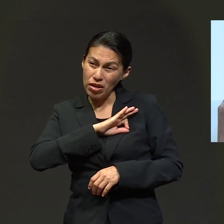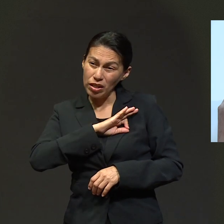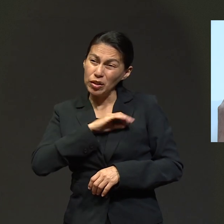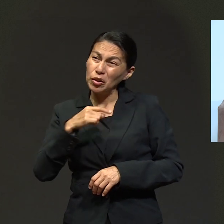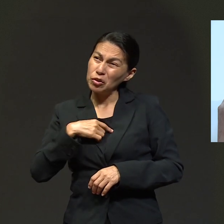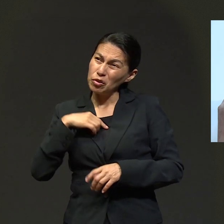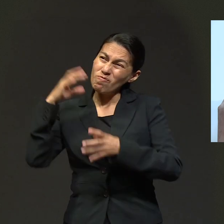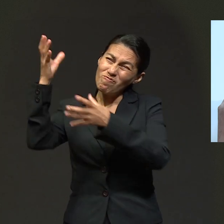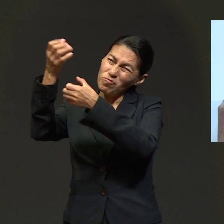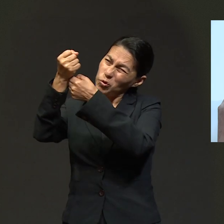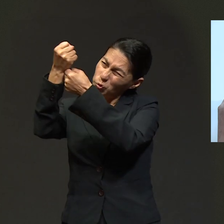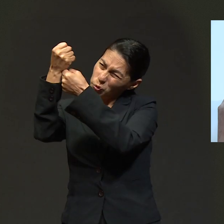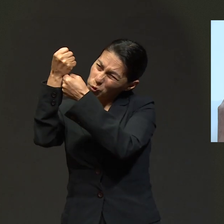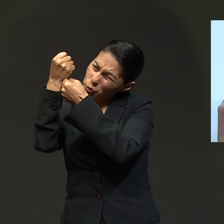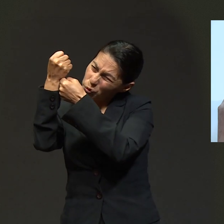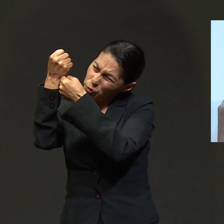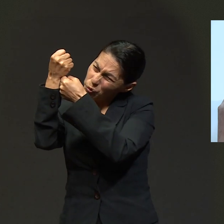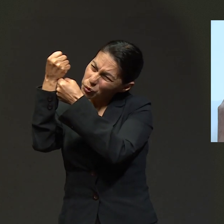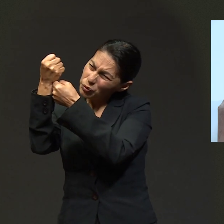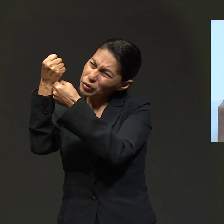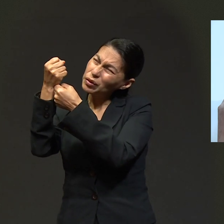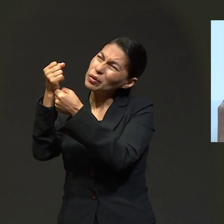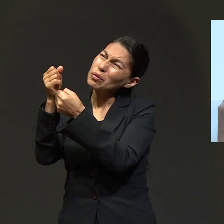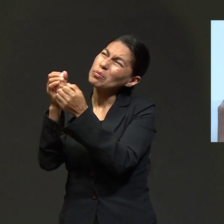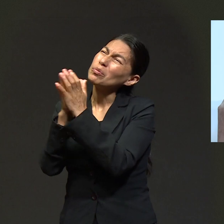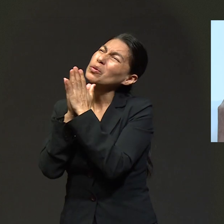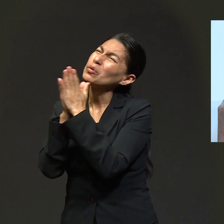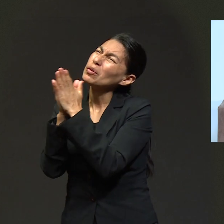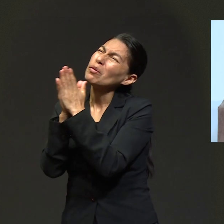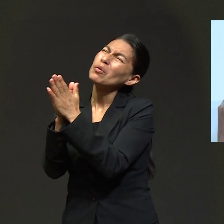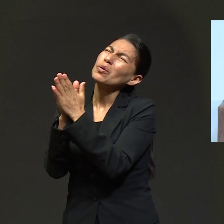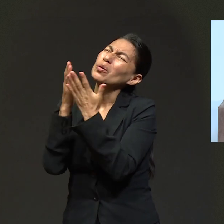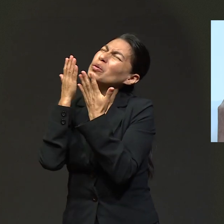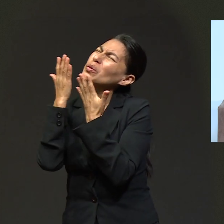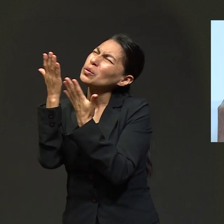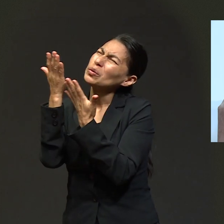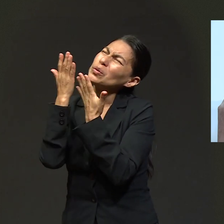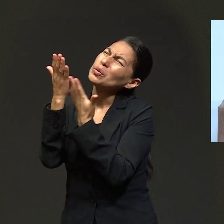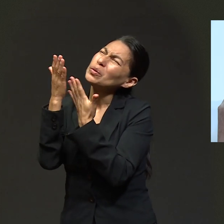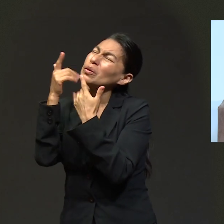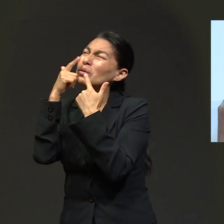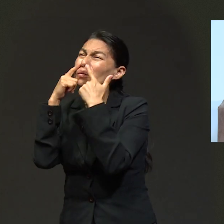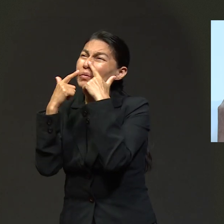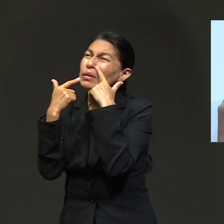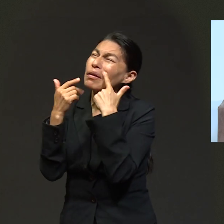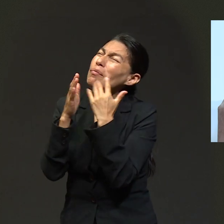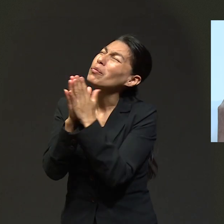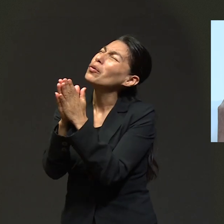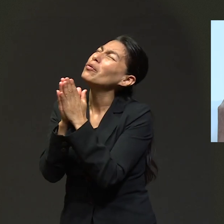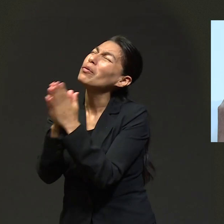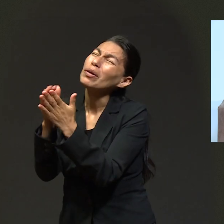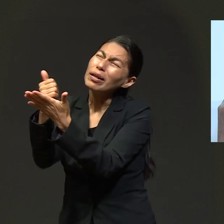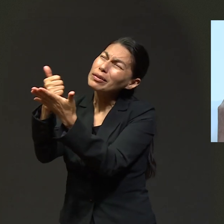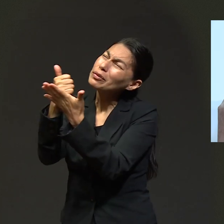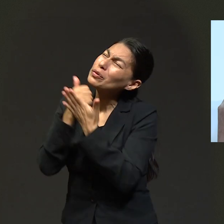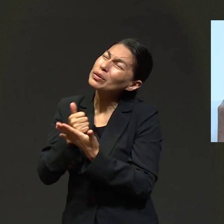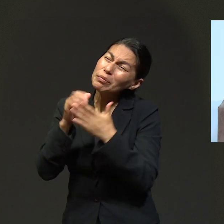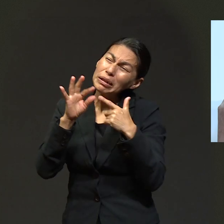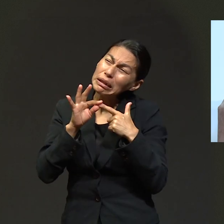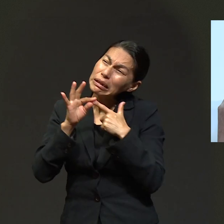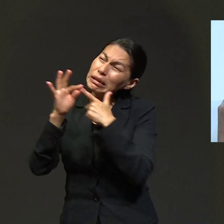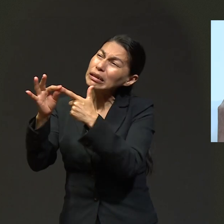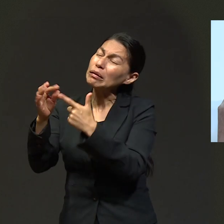que dar ese paso de fe. Entonces me aferré de Dios. No solamente le rogué, yo le lloré. Le